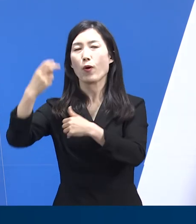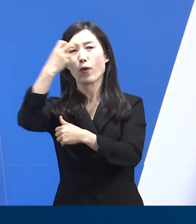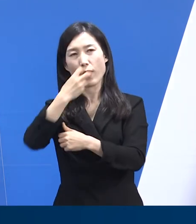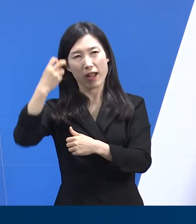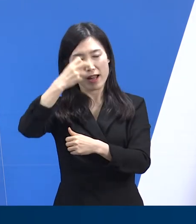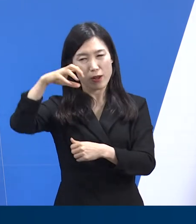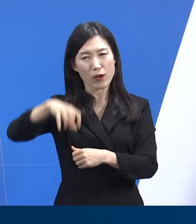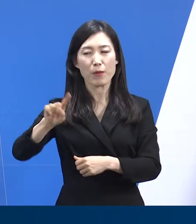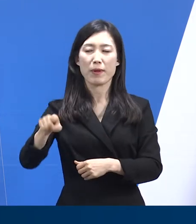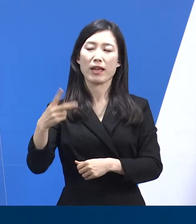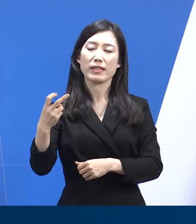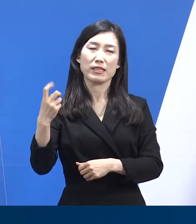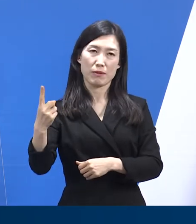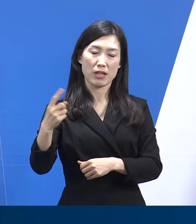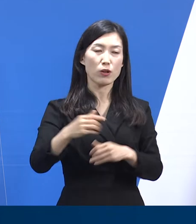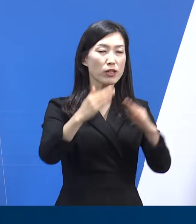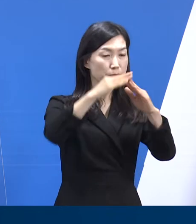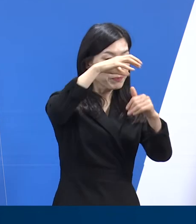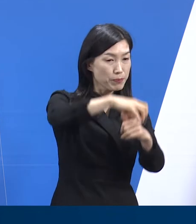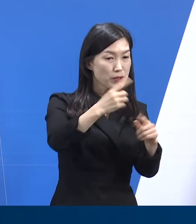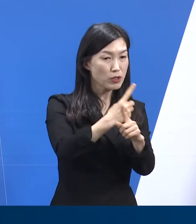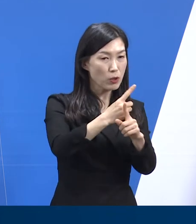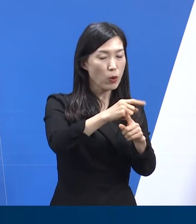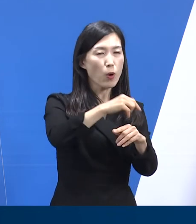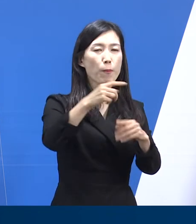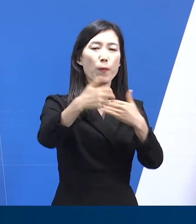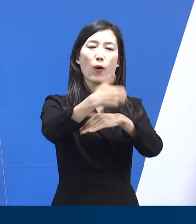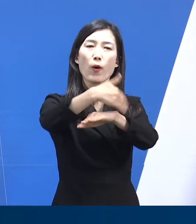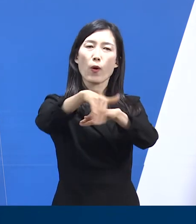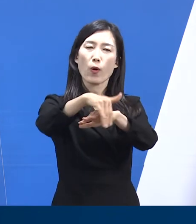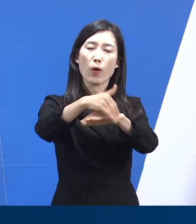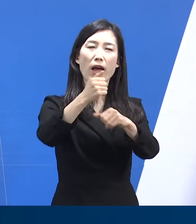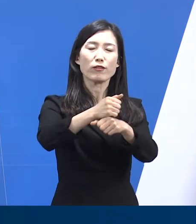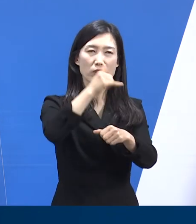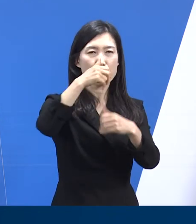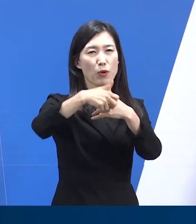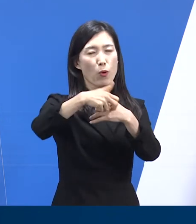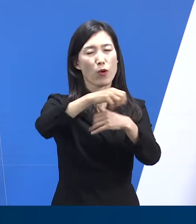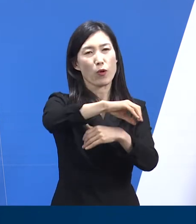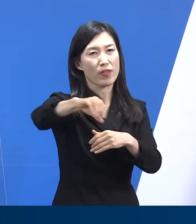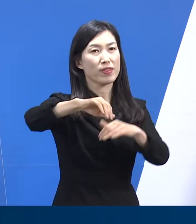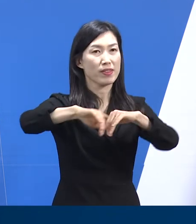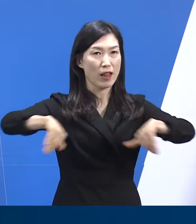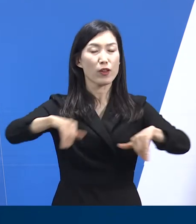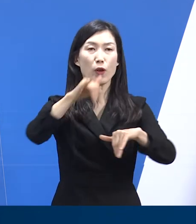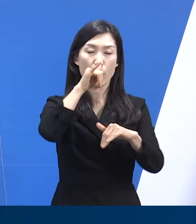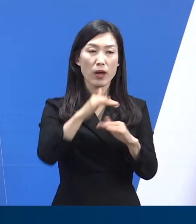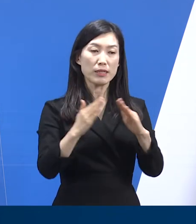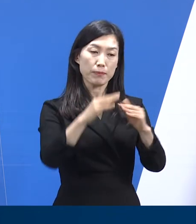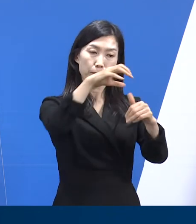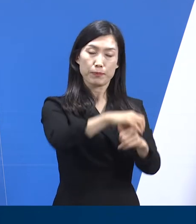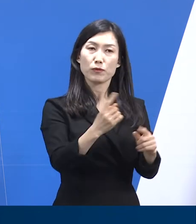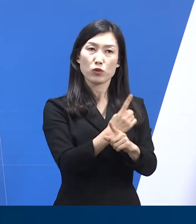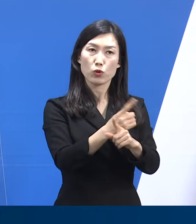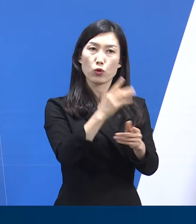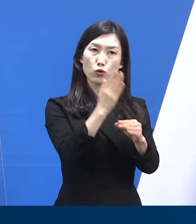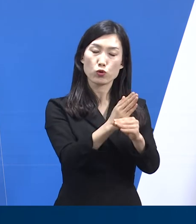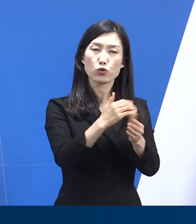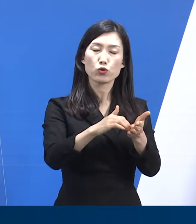재택치료자 외래진로센터는 32개소 운영 중입니다. 현재 재택치료 중인 환자는